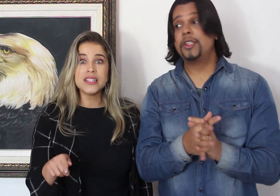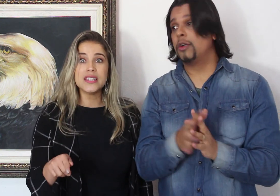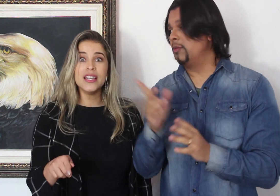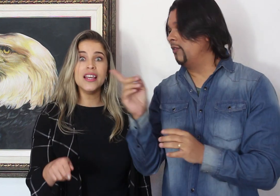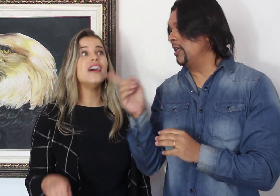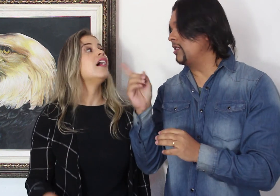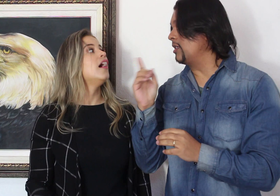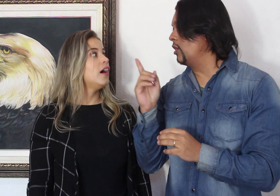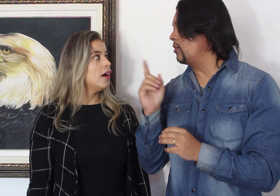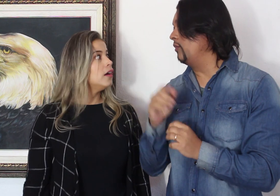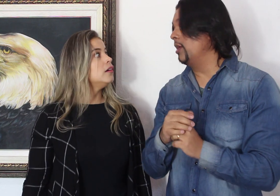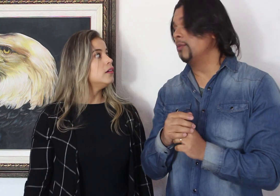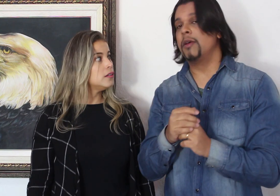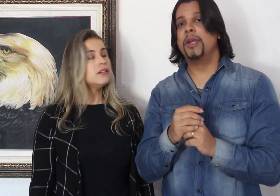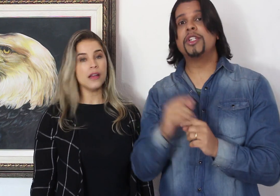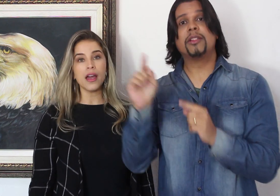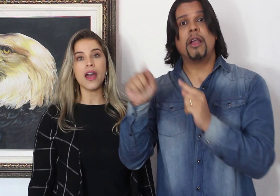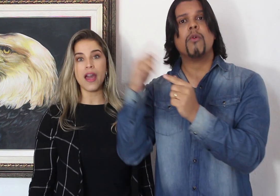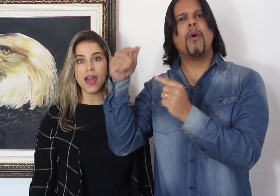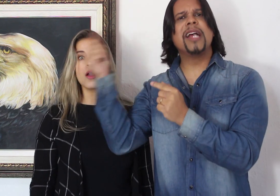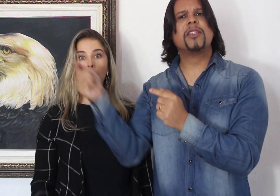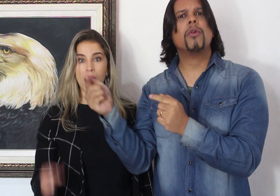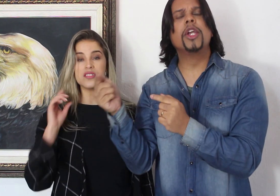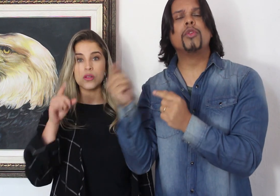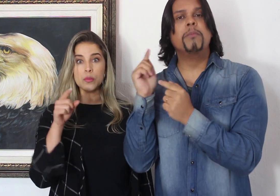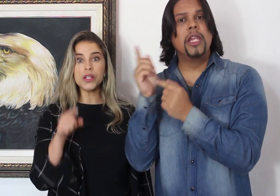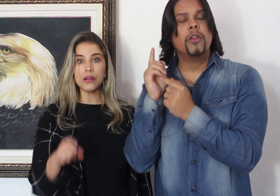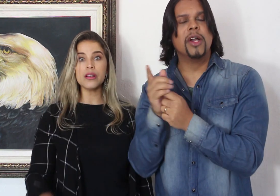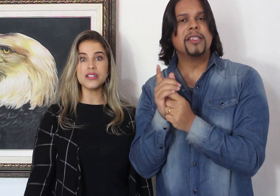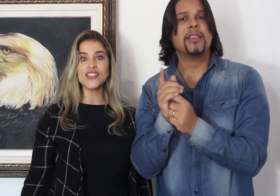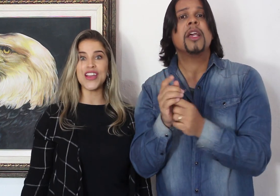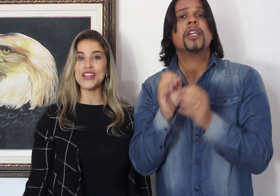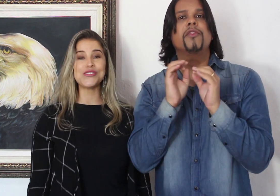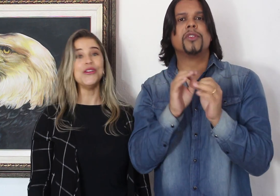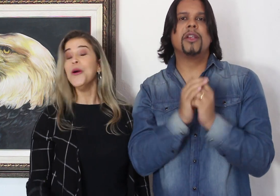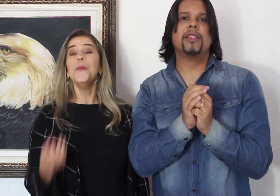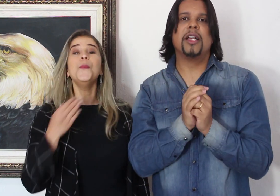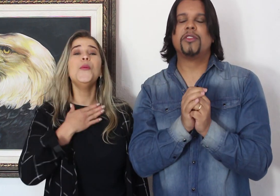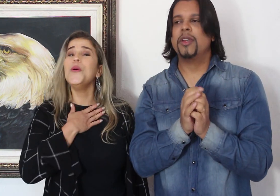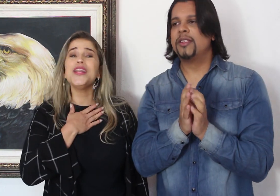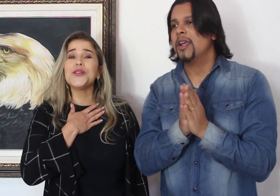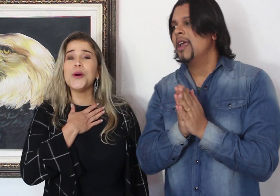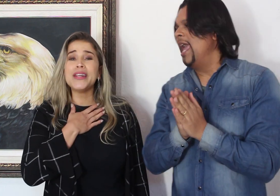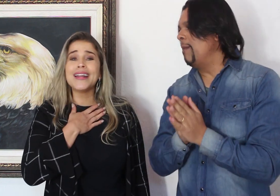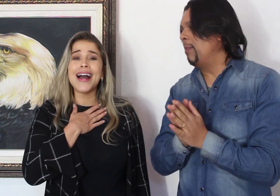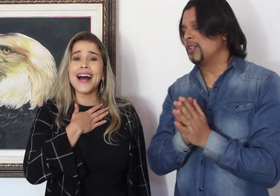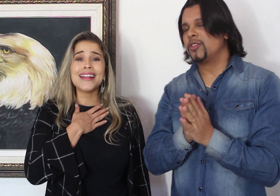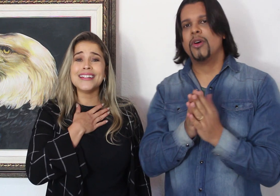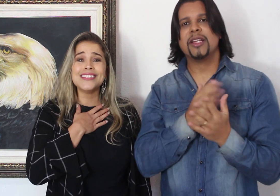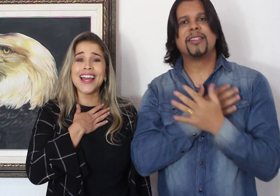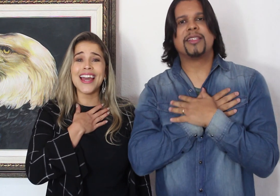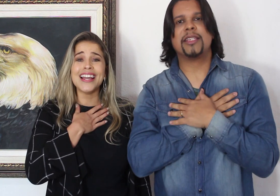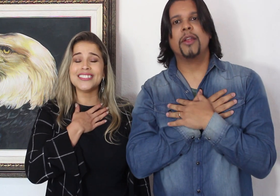a última vez que nós conferimos também já tá com quase 8 milhões de visualizações é pessoas sendo